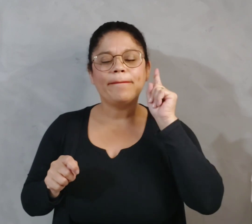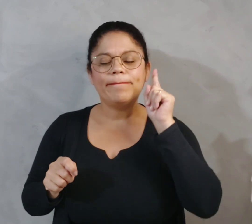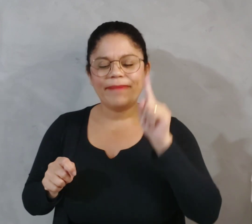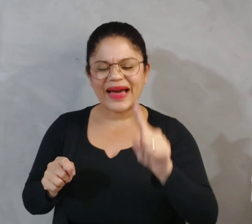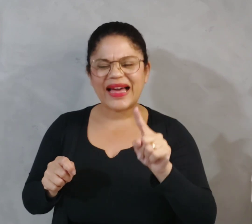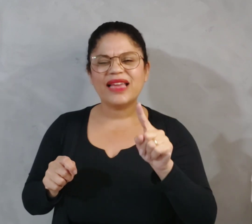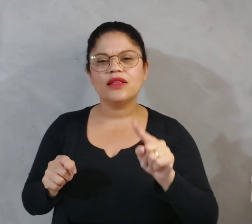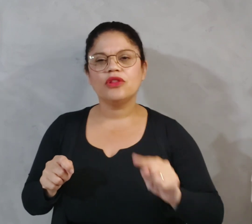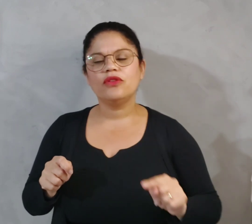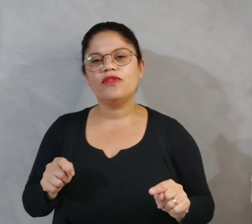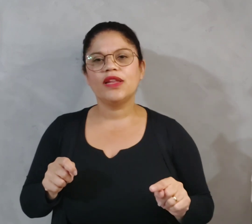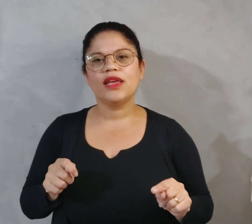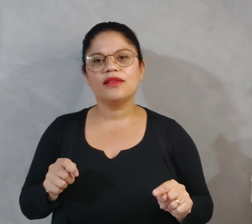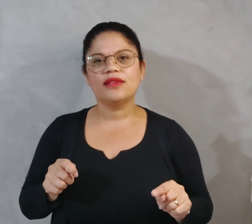baita diferença.